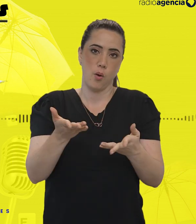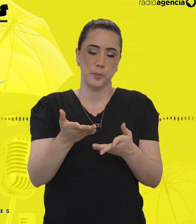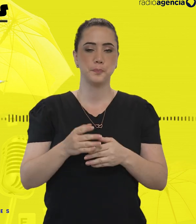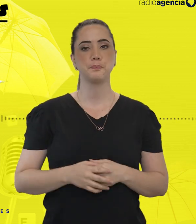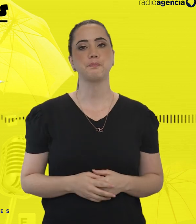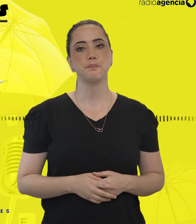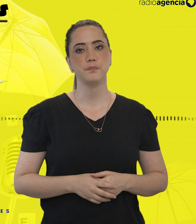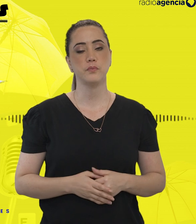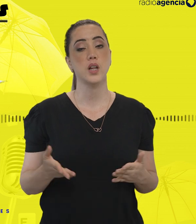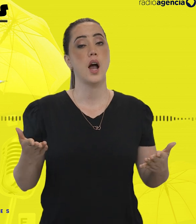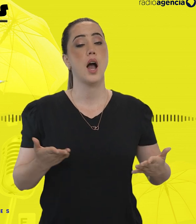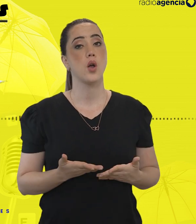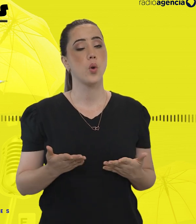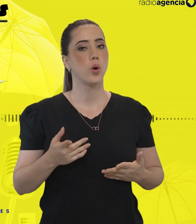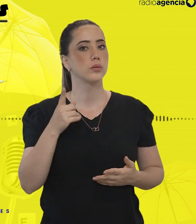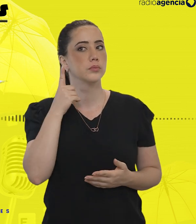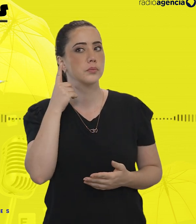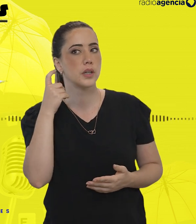Agora.